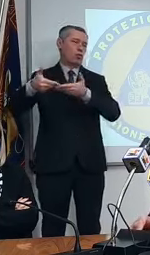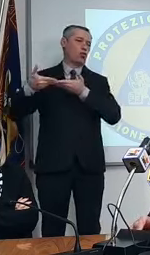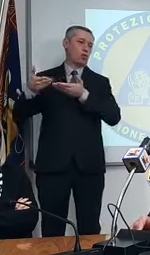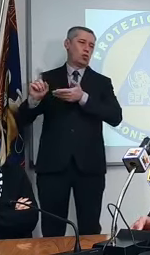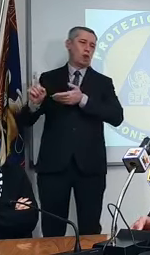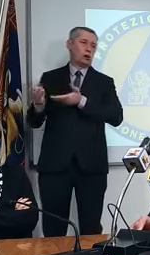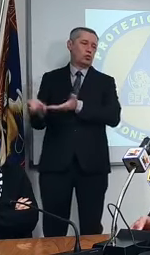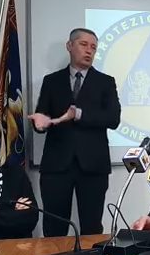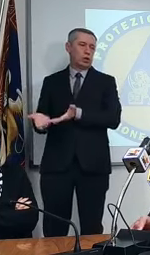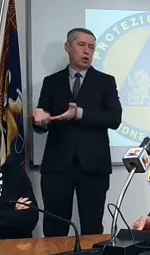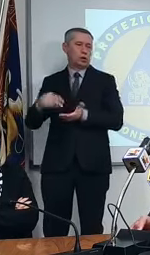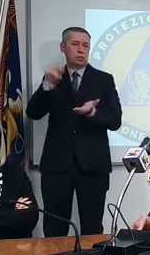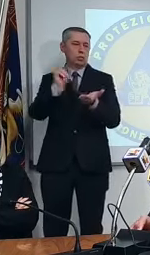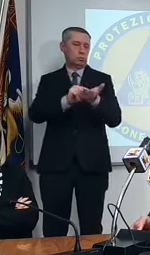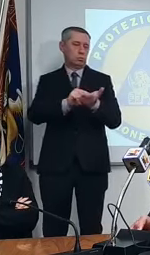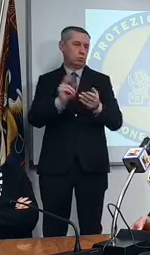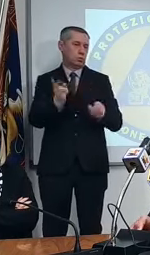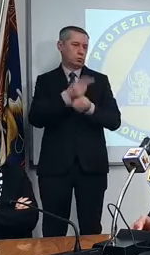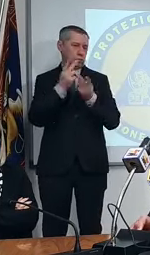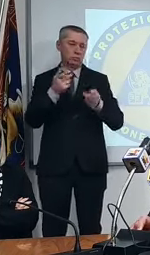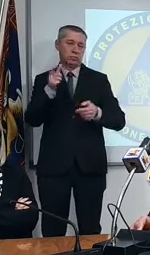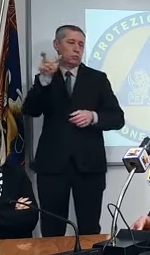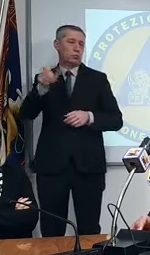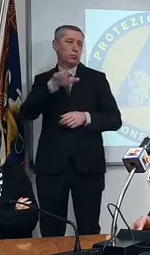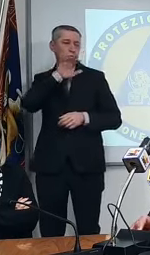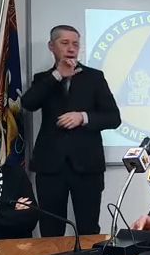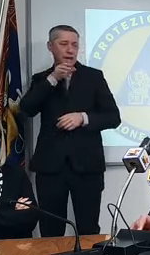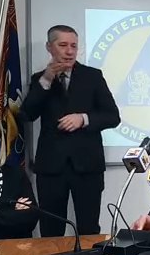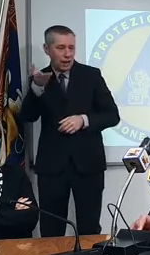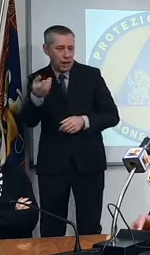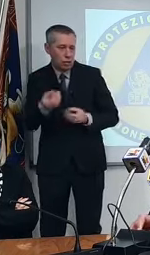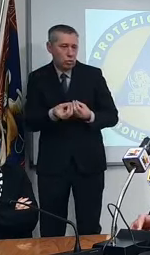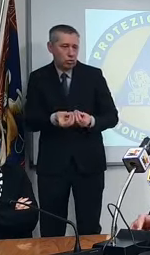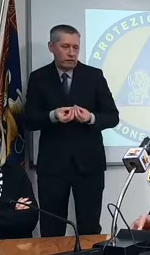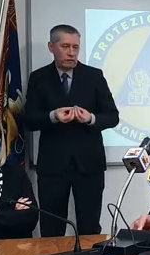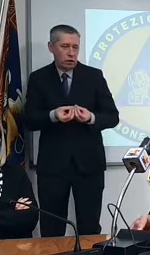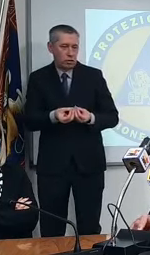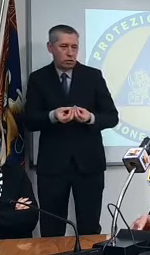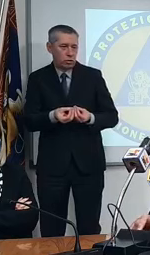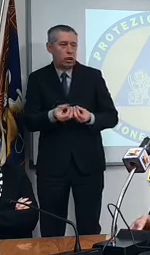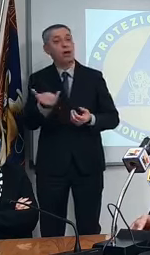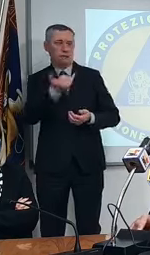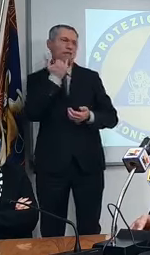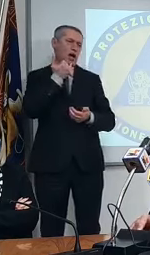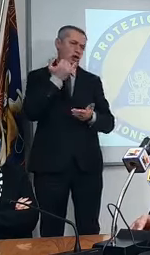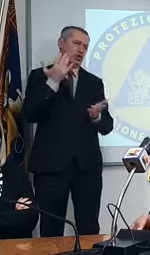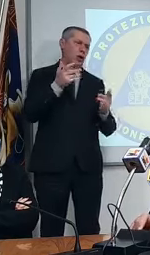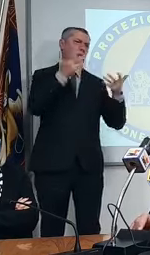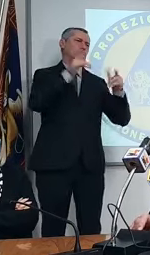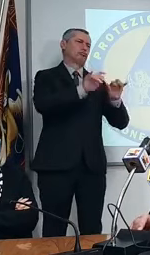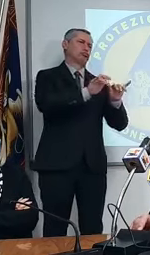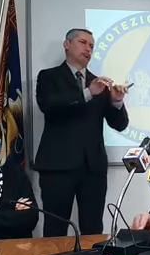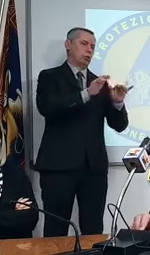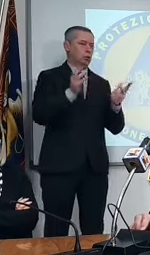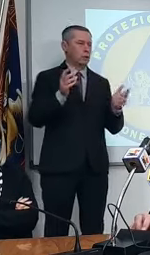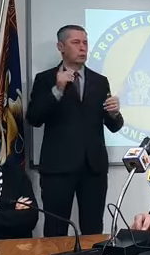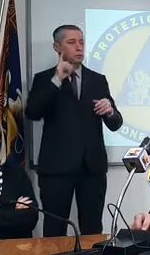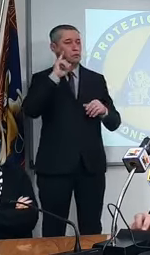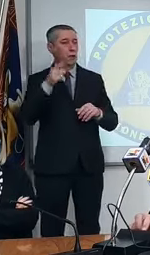riescono a prenotare perché questi poveri anziani è vero che è facile ma è facile per uno che ha un po' di